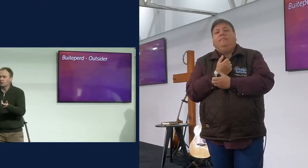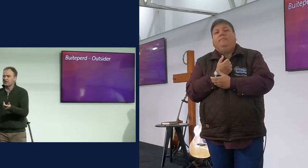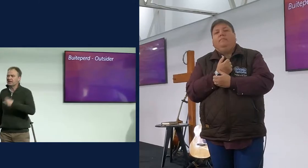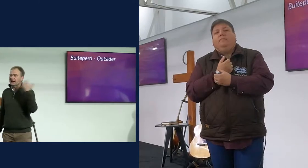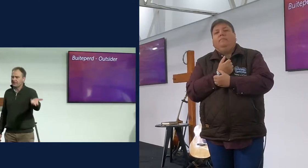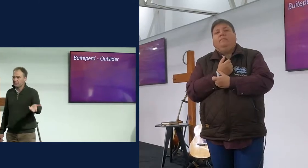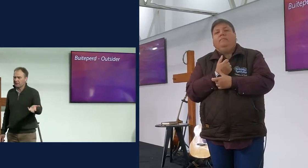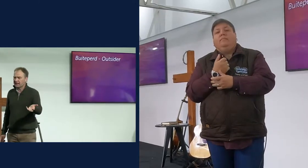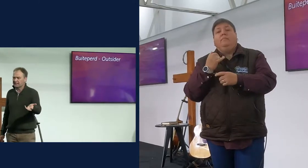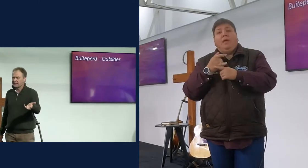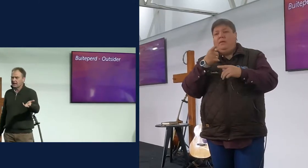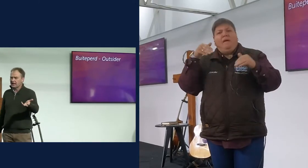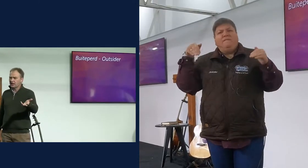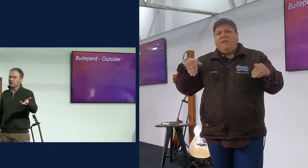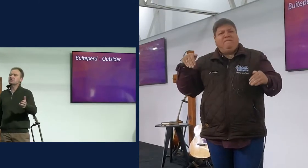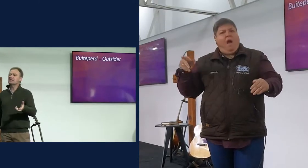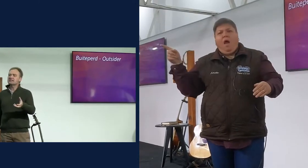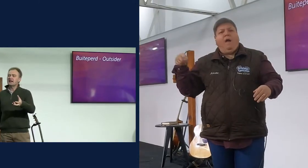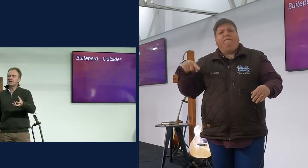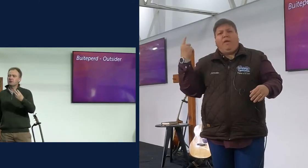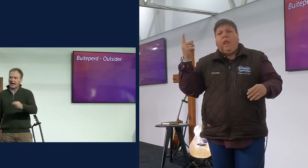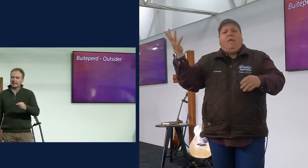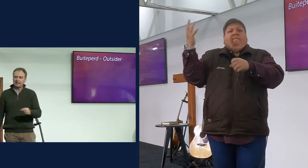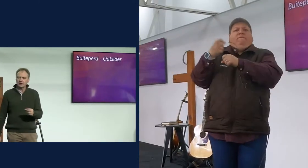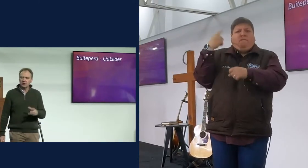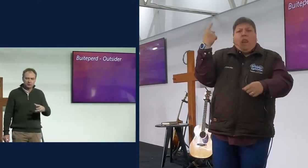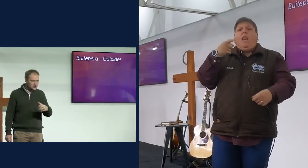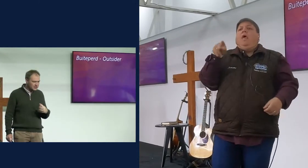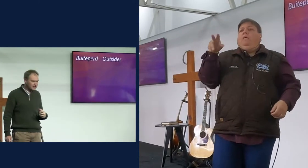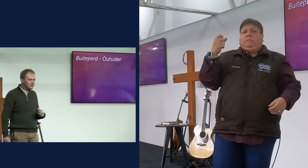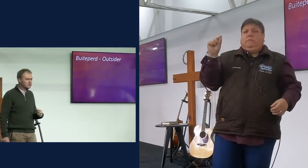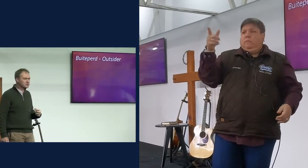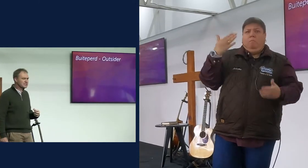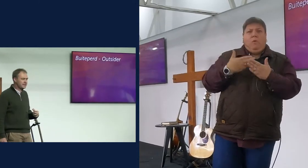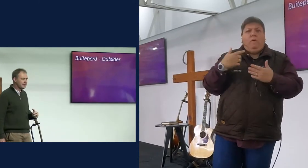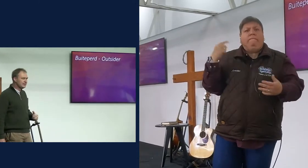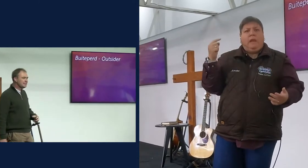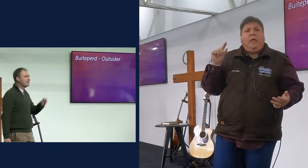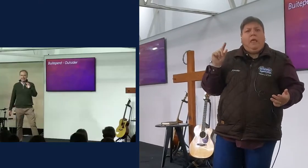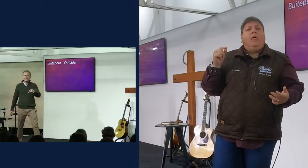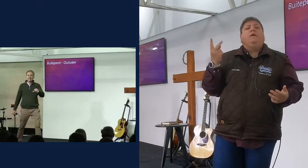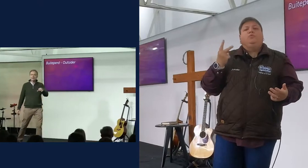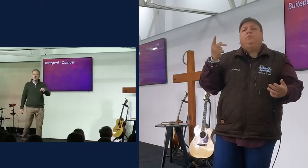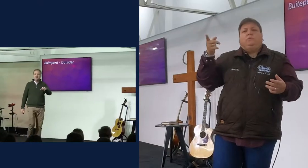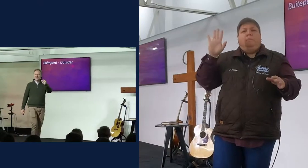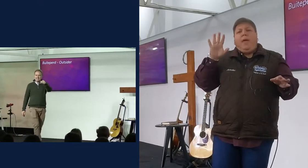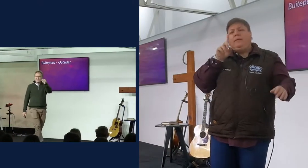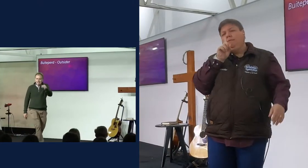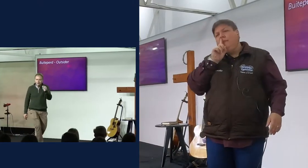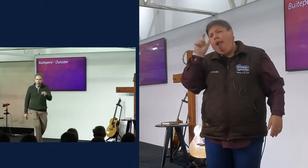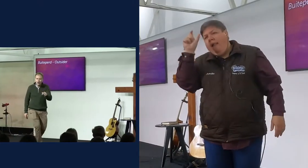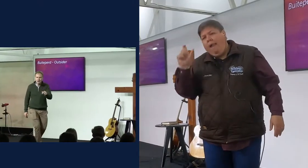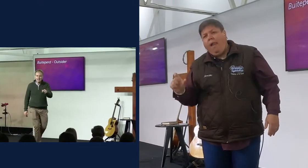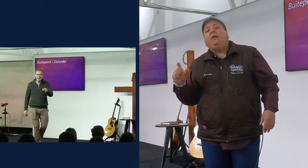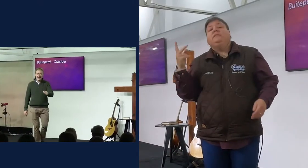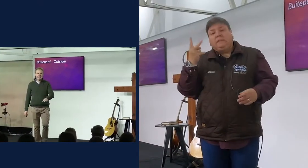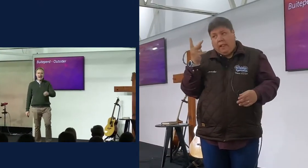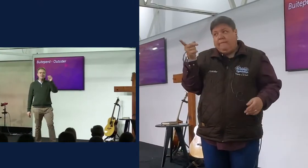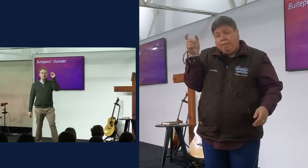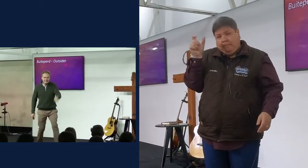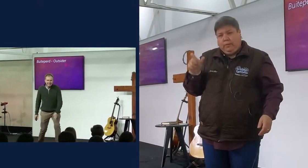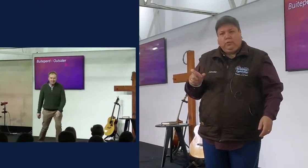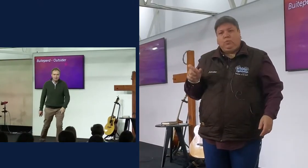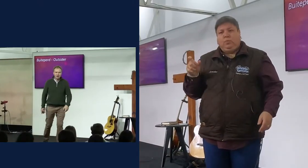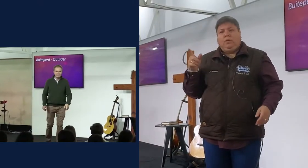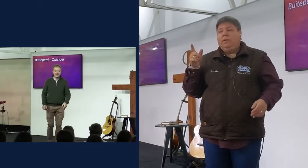nie, hy kom dier en hy wen die prijs. Nou, so, in die moderne hierdie hoog, moet ons het terugvat om te sê, die een wat hier sê vir oog in, en